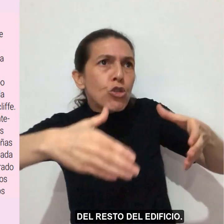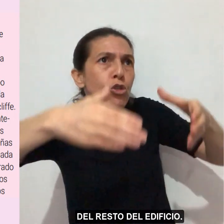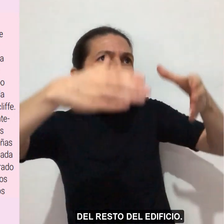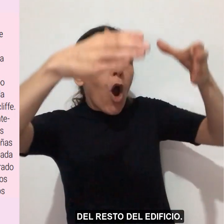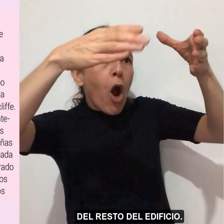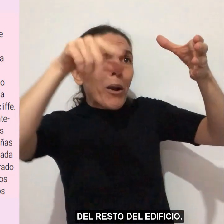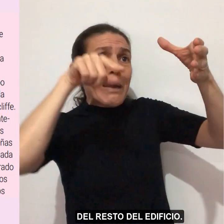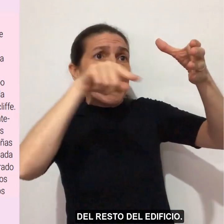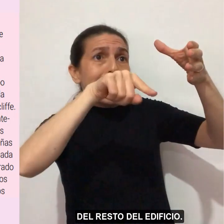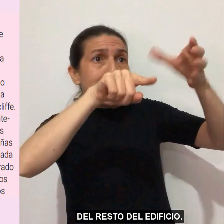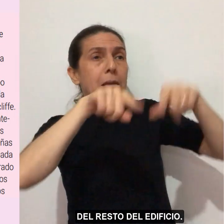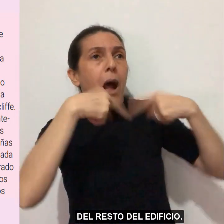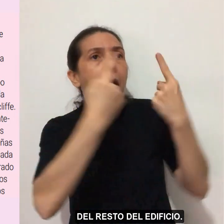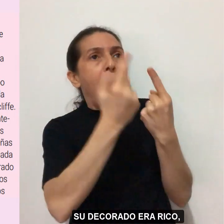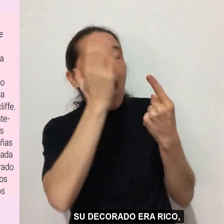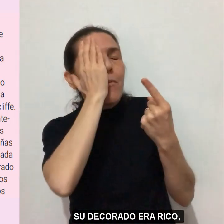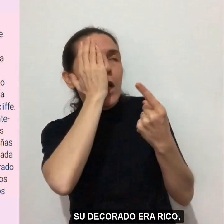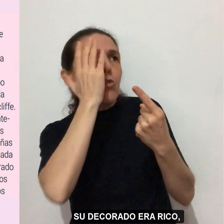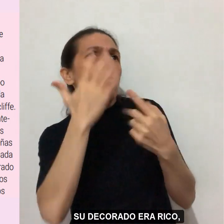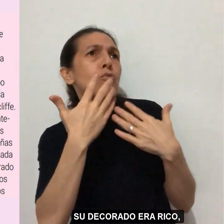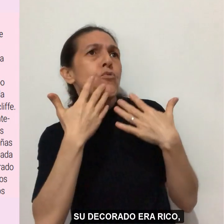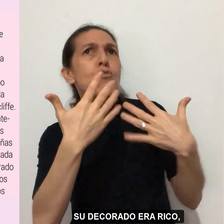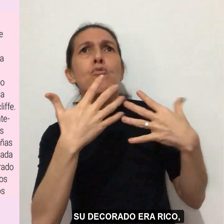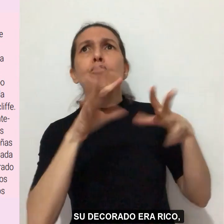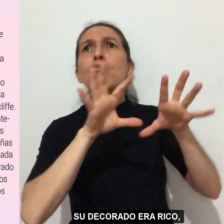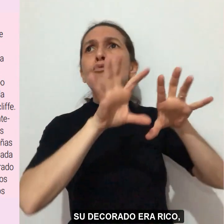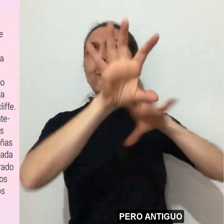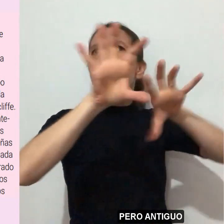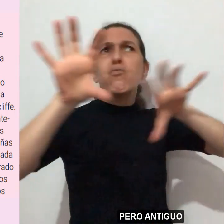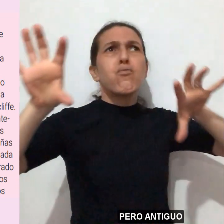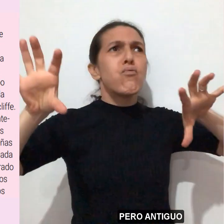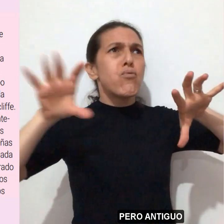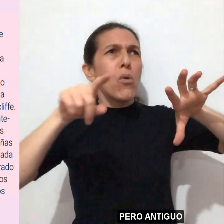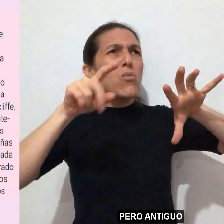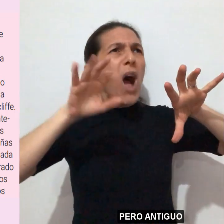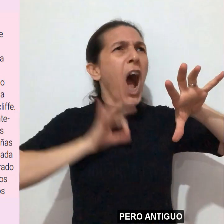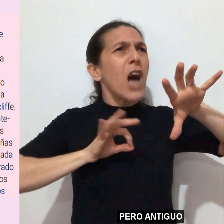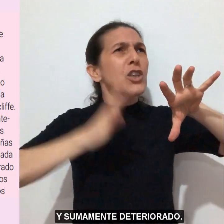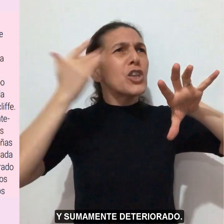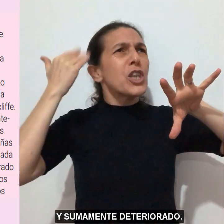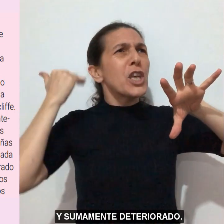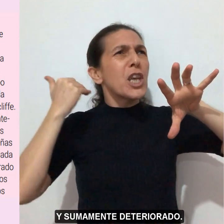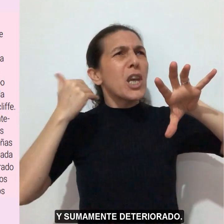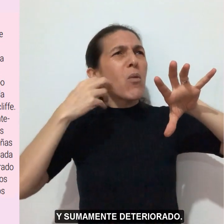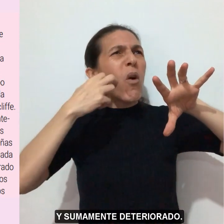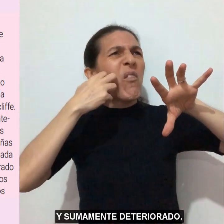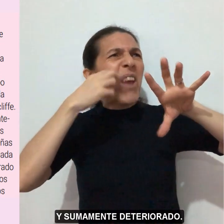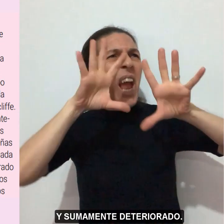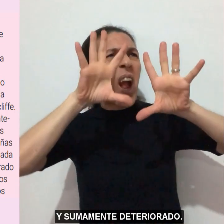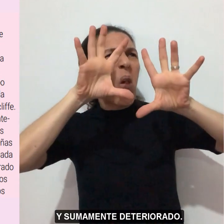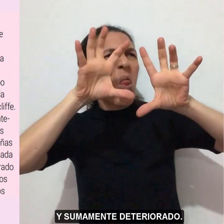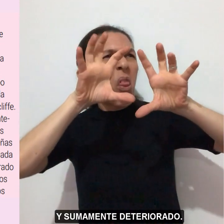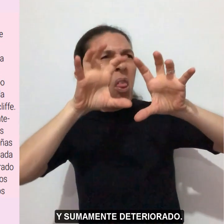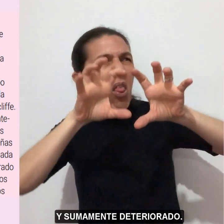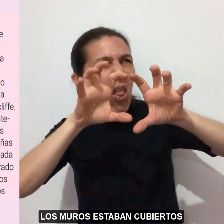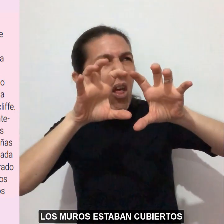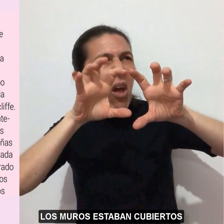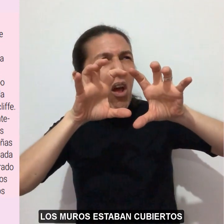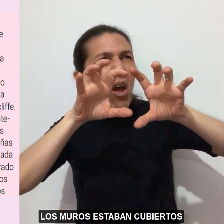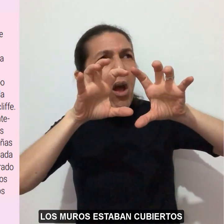edificio. Su decorado era rico, pero antiguo y sumamente deteriorado.